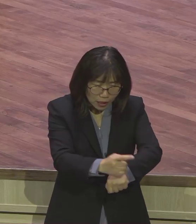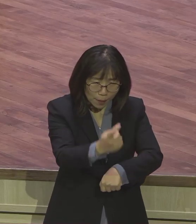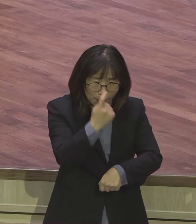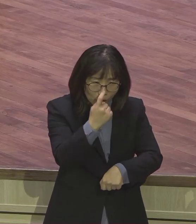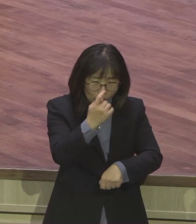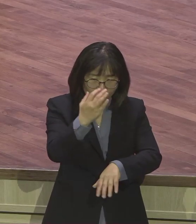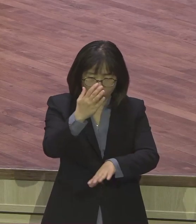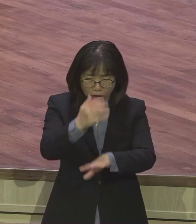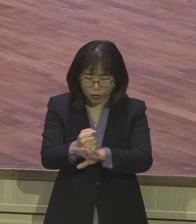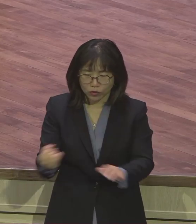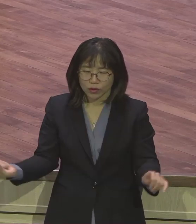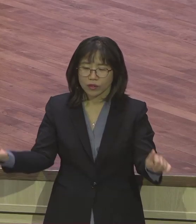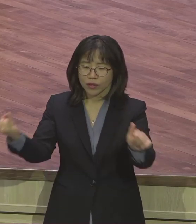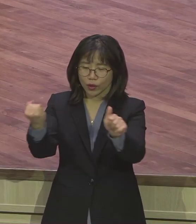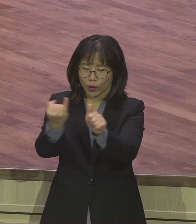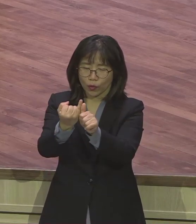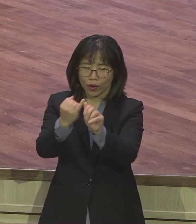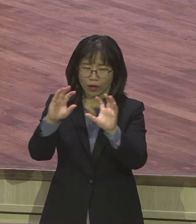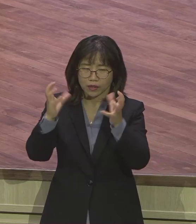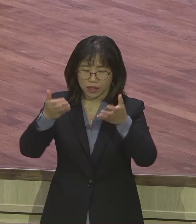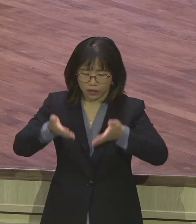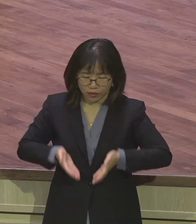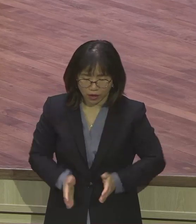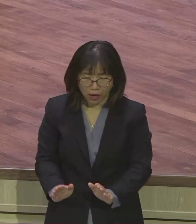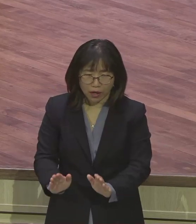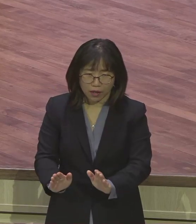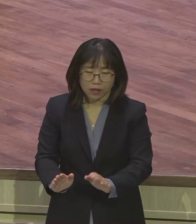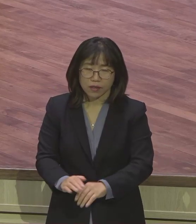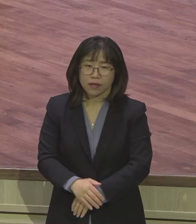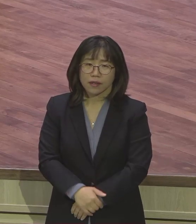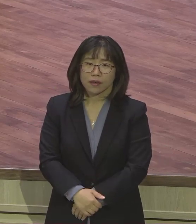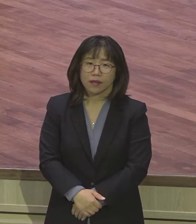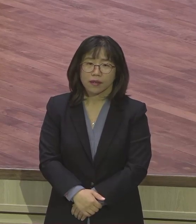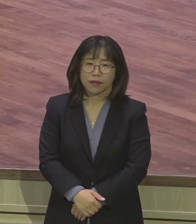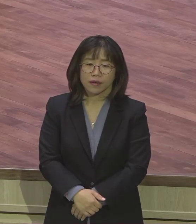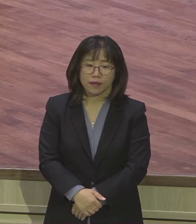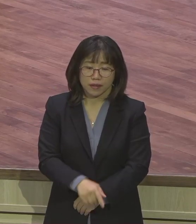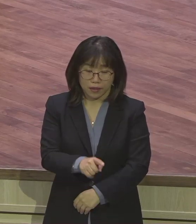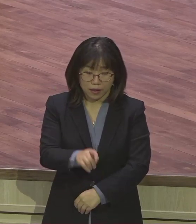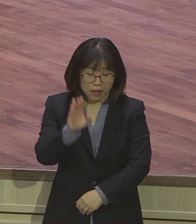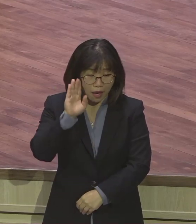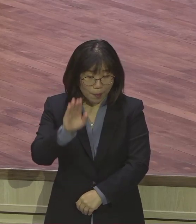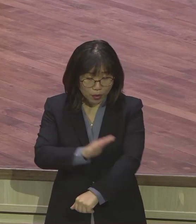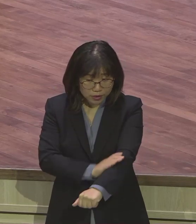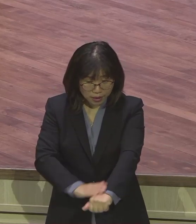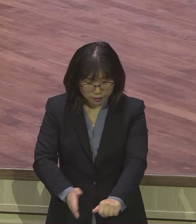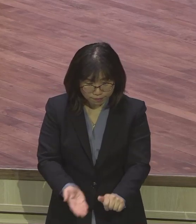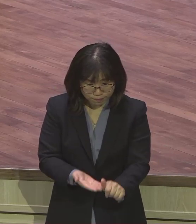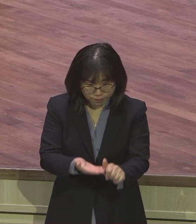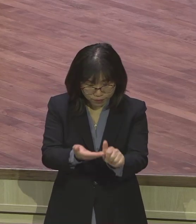뭐. 이 아이들이 전부 다 내가 볼 때는 제대로만 키우면 은약 안 놓치면 모세요. 모세.